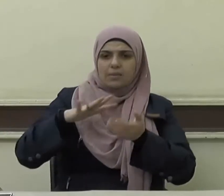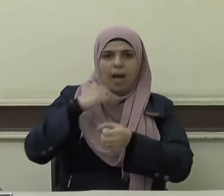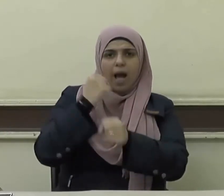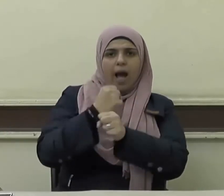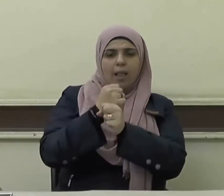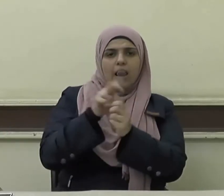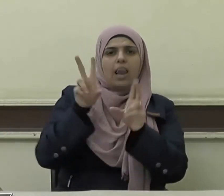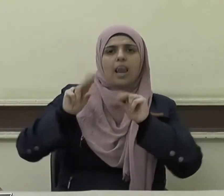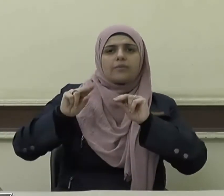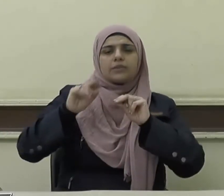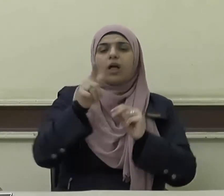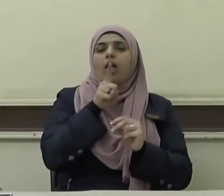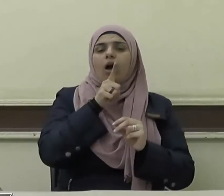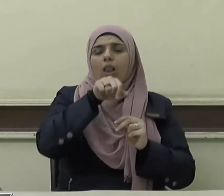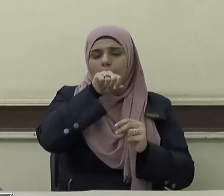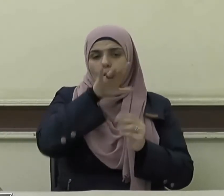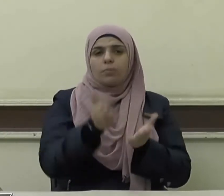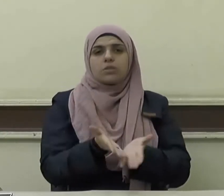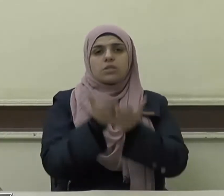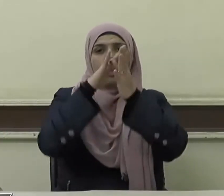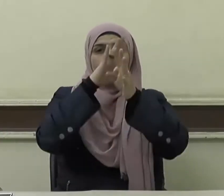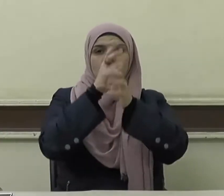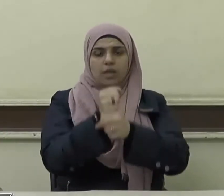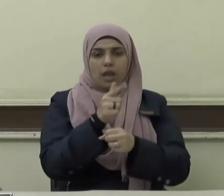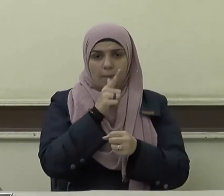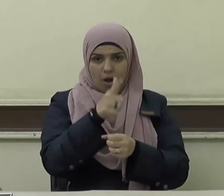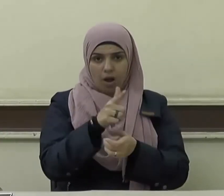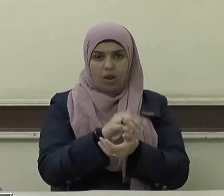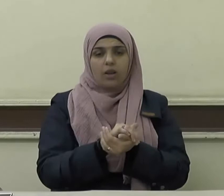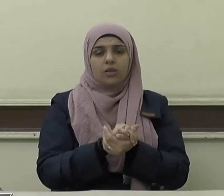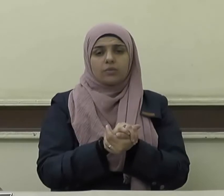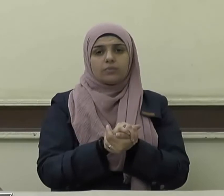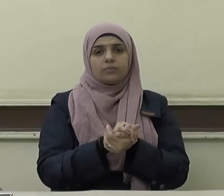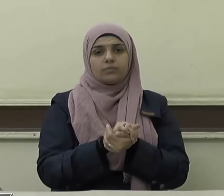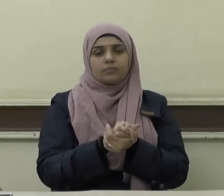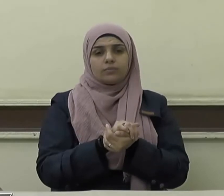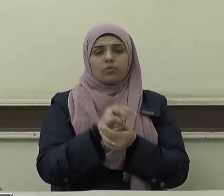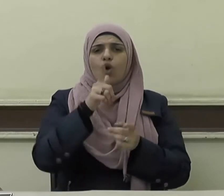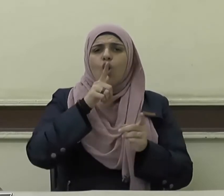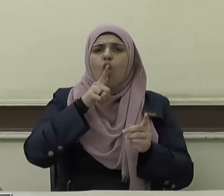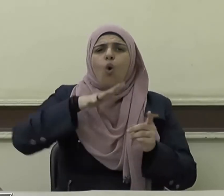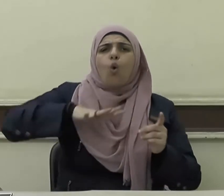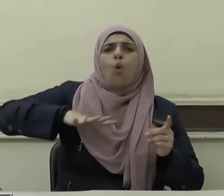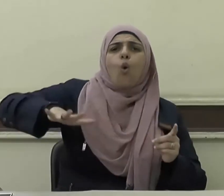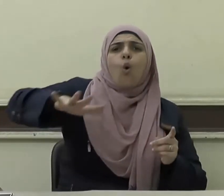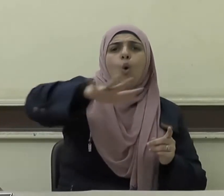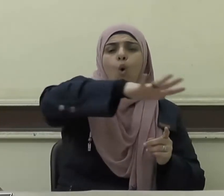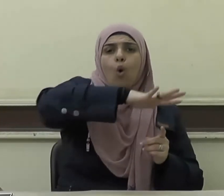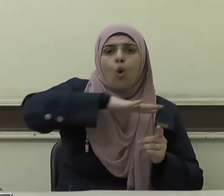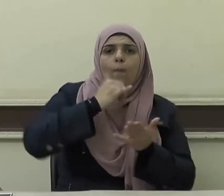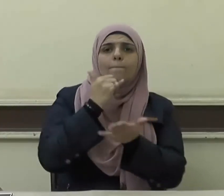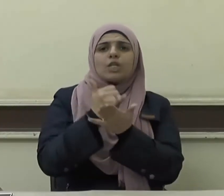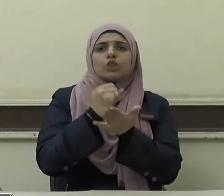طائلتها قال صلى الله عليه وسلم كلكم راع